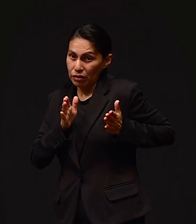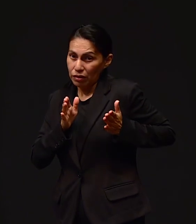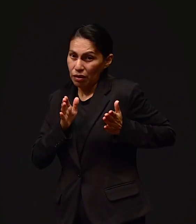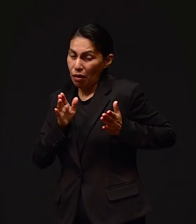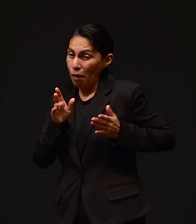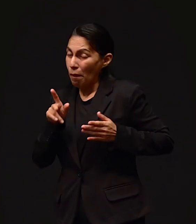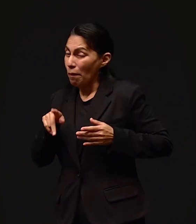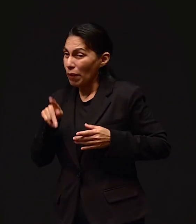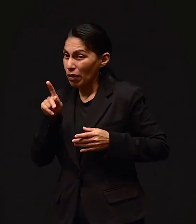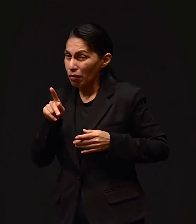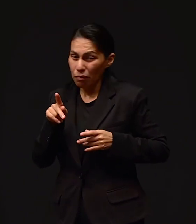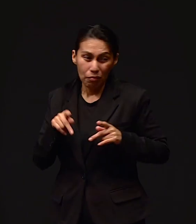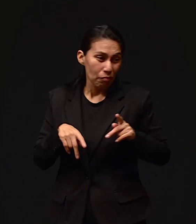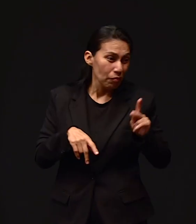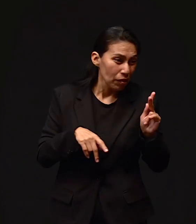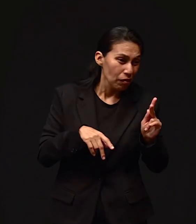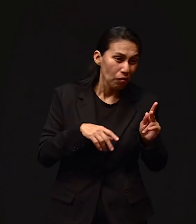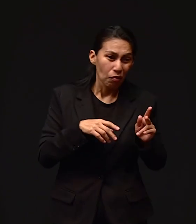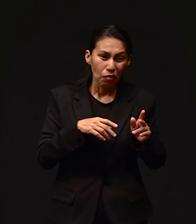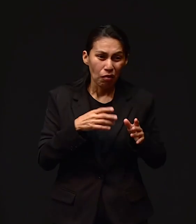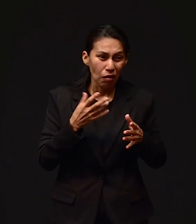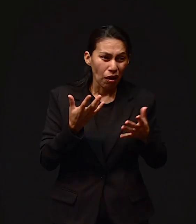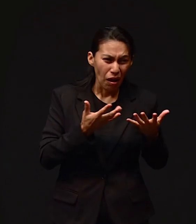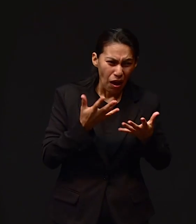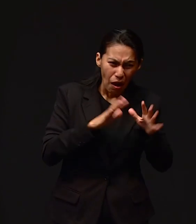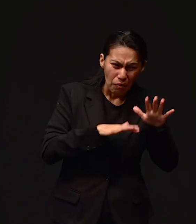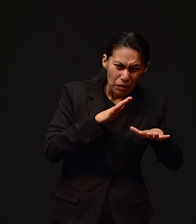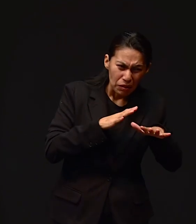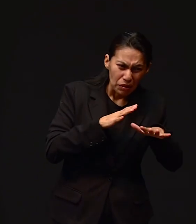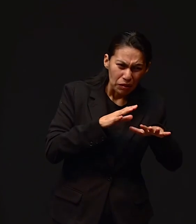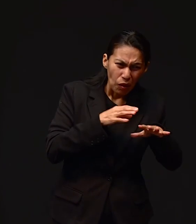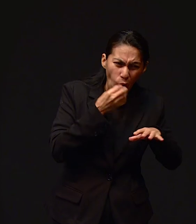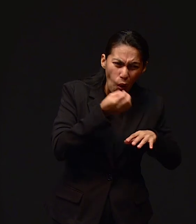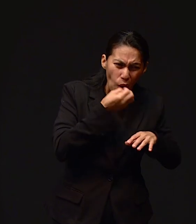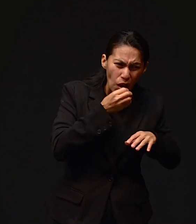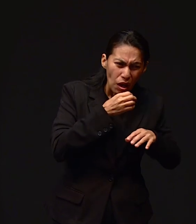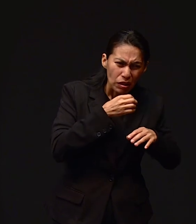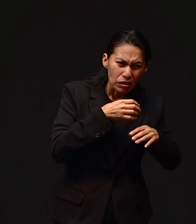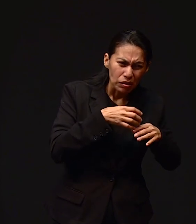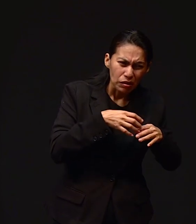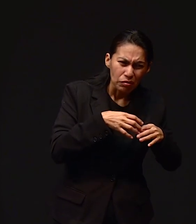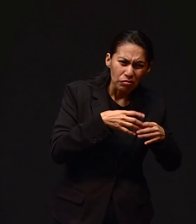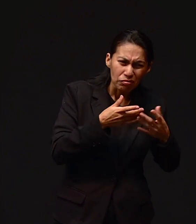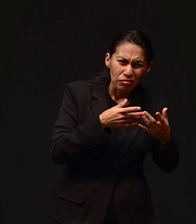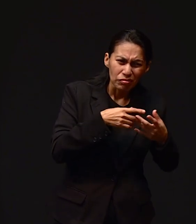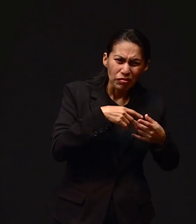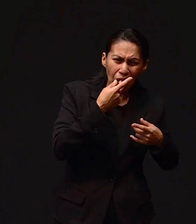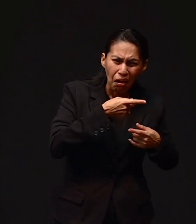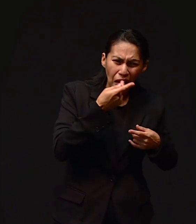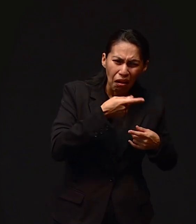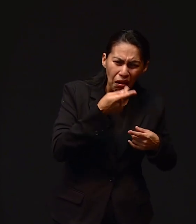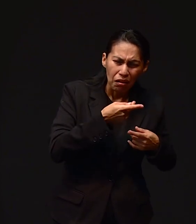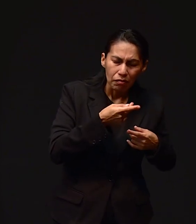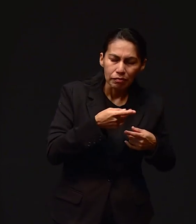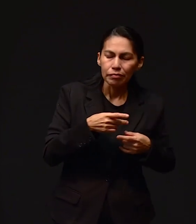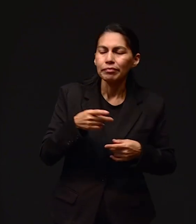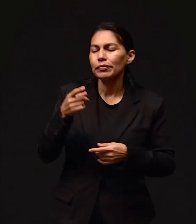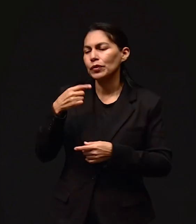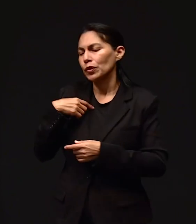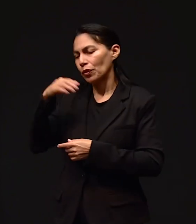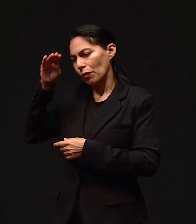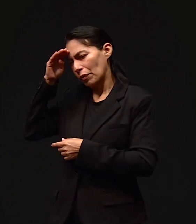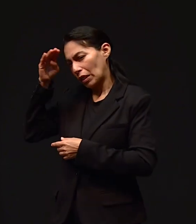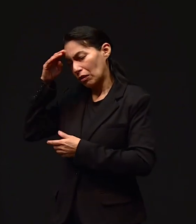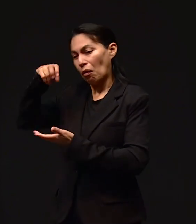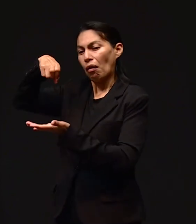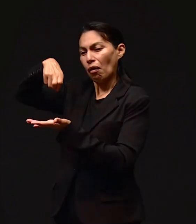oramos a Dios con forma muy mecánica o Pero yo creo que no es necesario estar de rodillas para orar, pastor. Yo así lo